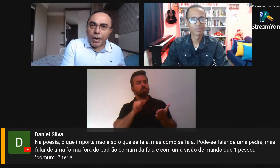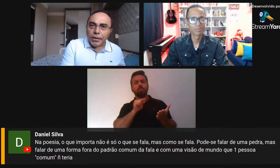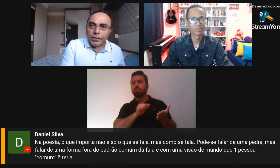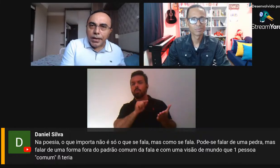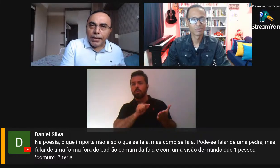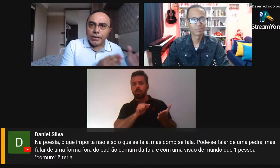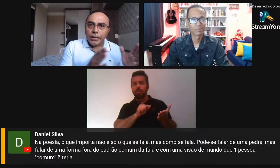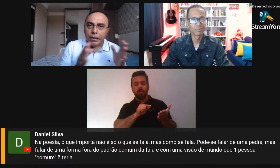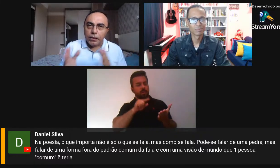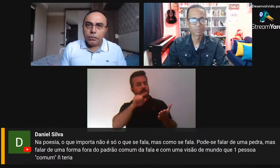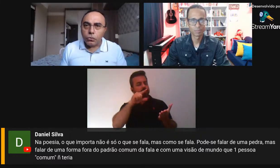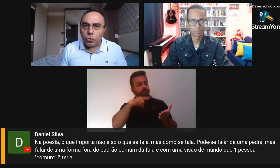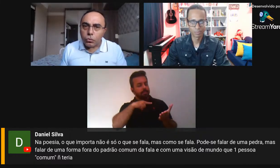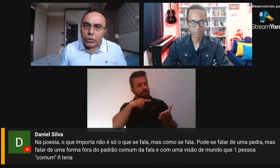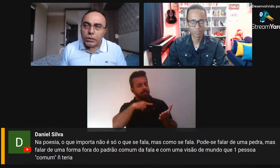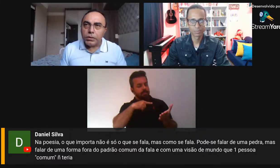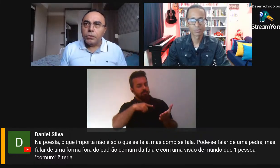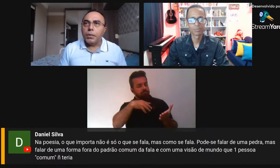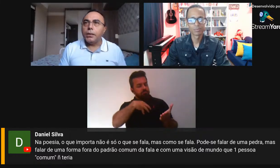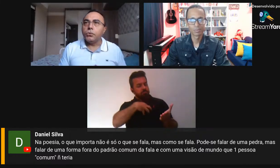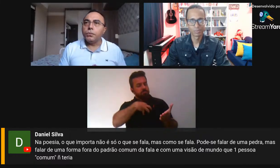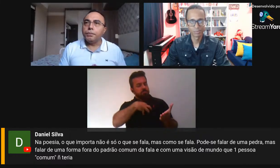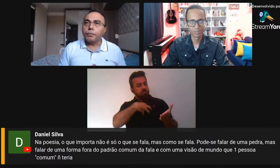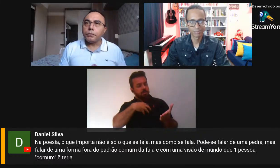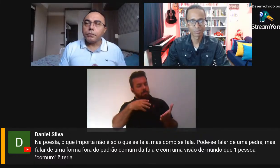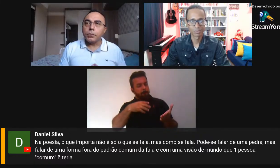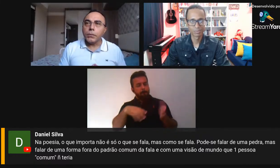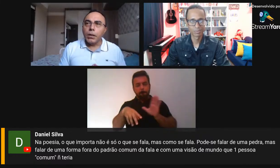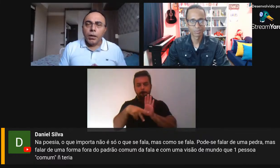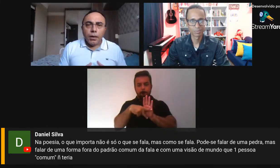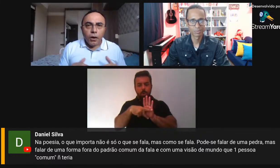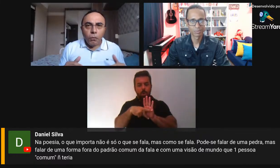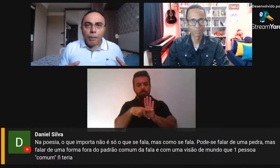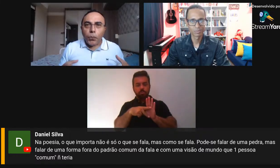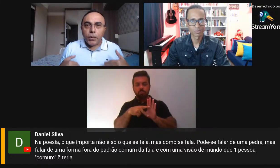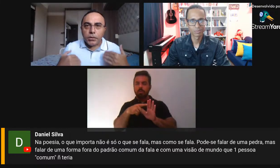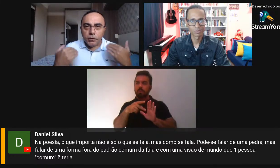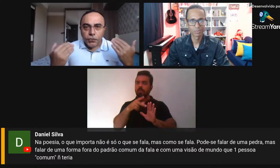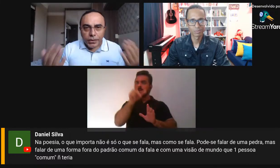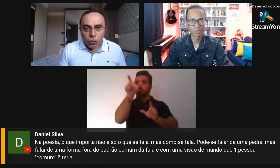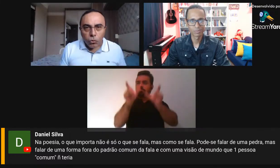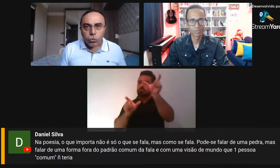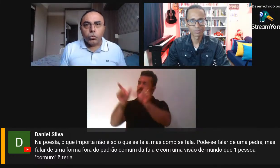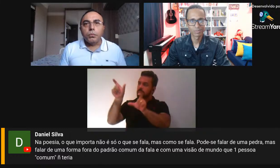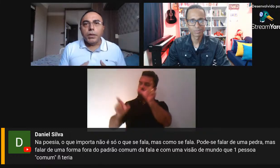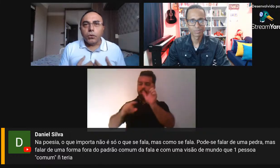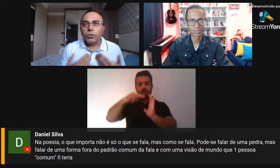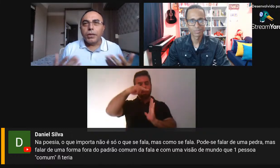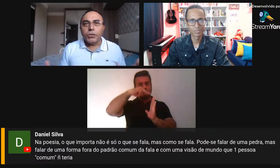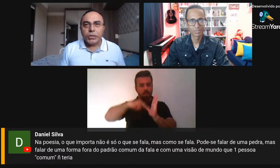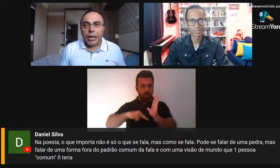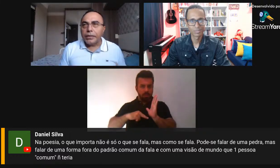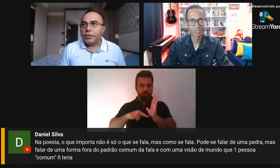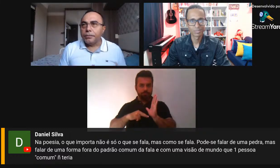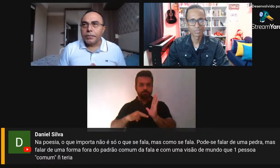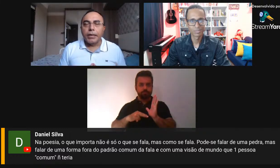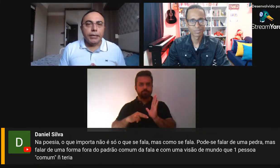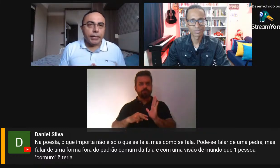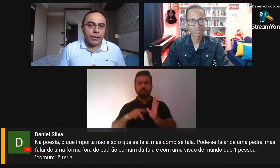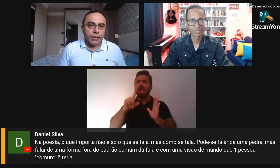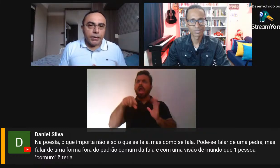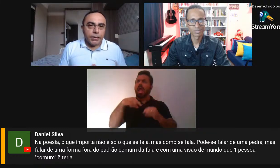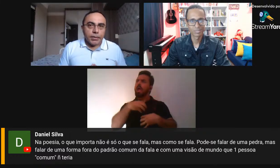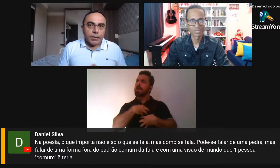exige mais dela dele, do que exige menos. É uma poesia feita com autonomia, com honestidade.